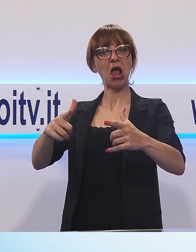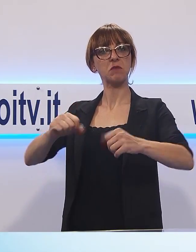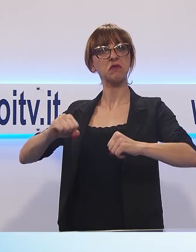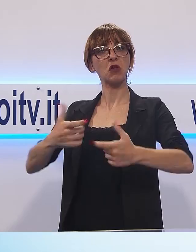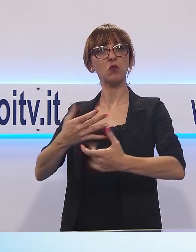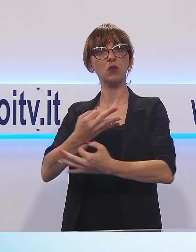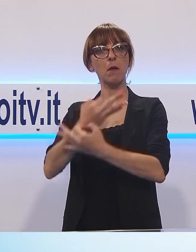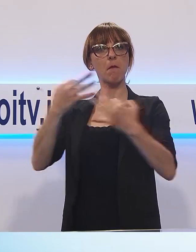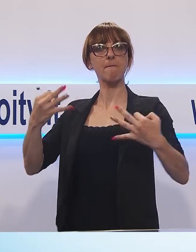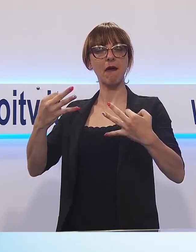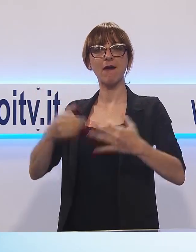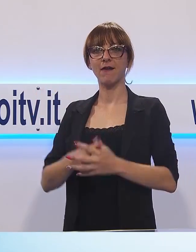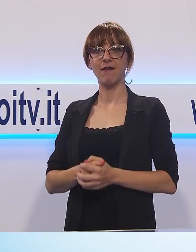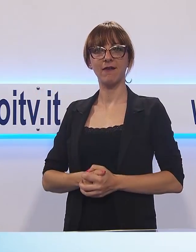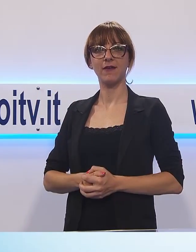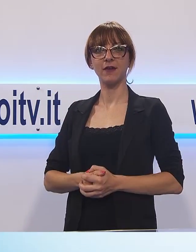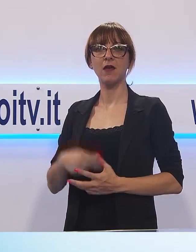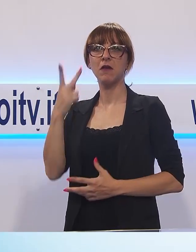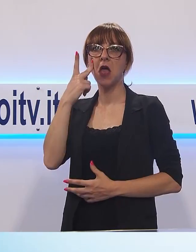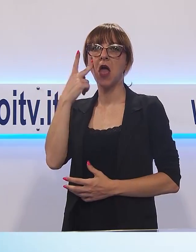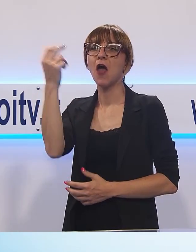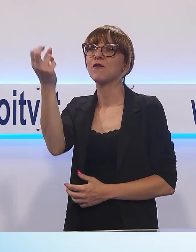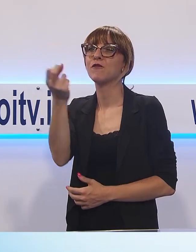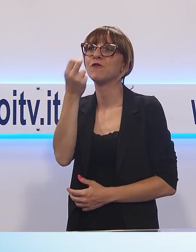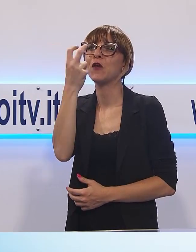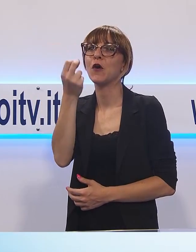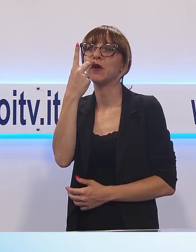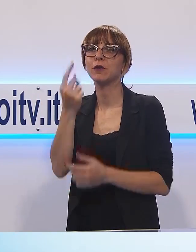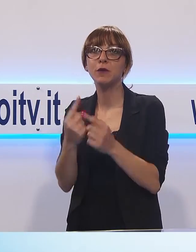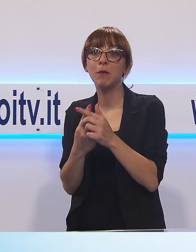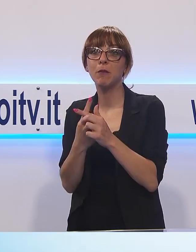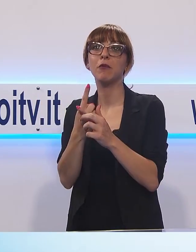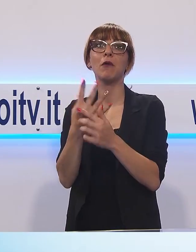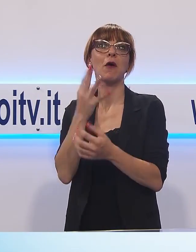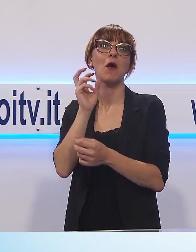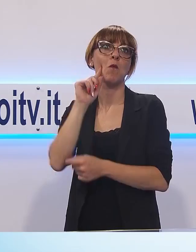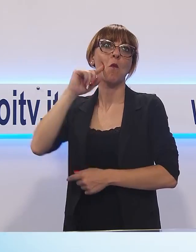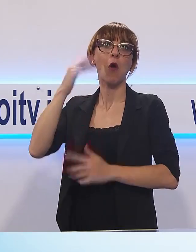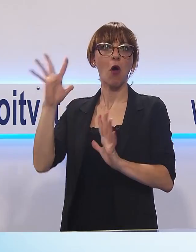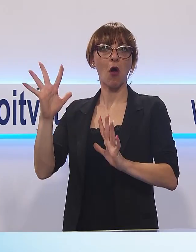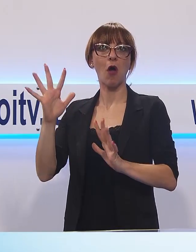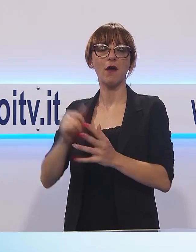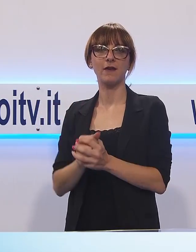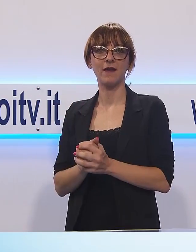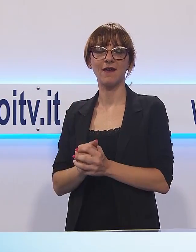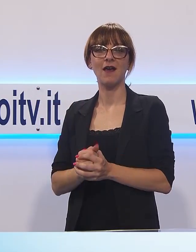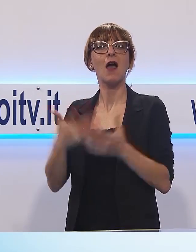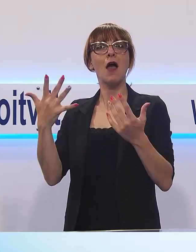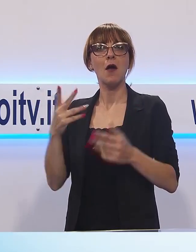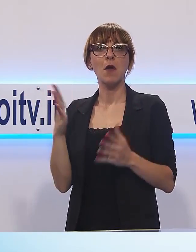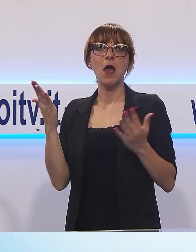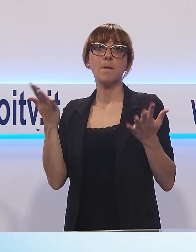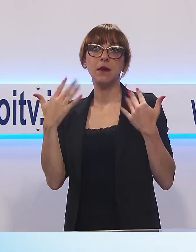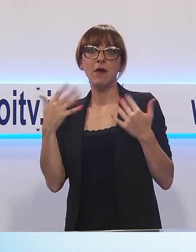benissimo sulla fioritura, c'è stata una buona legazione, ha piovuto più volte durante questa primavera